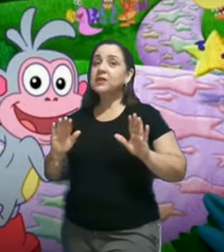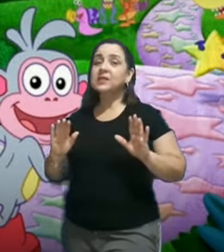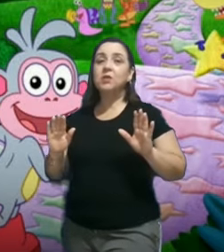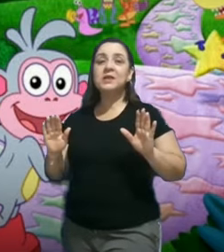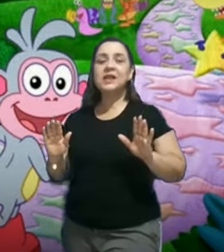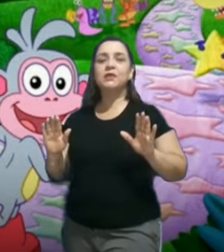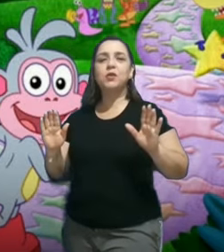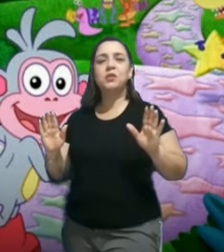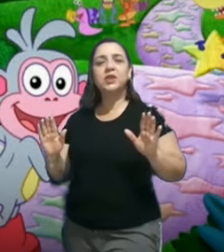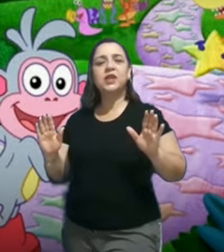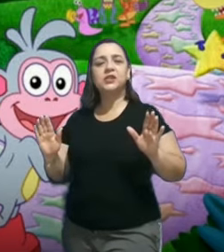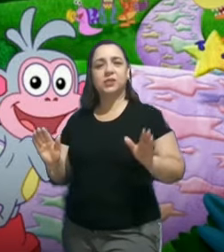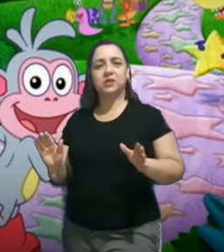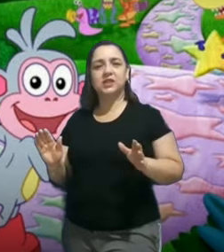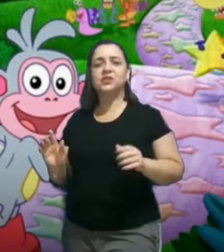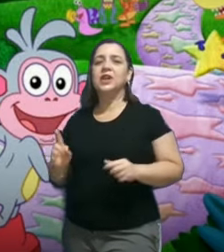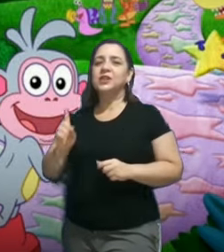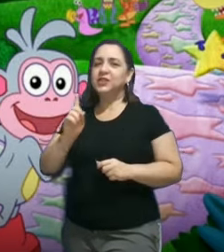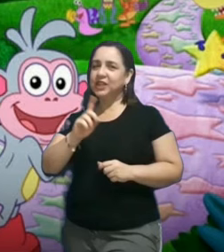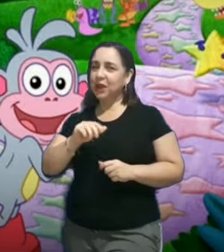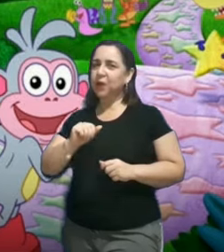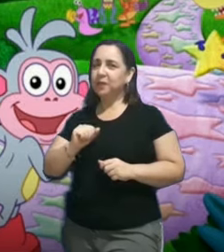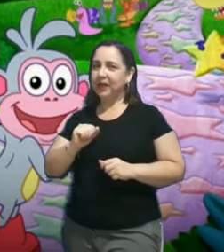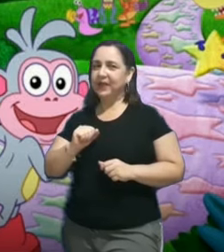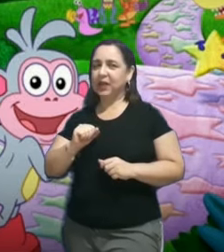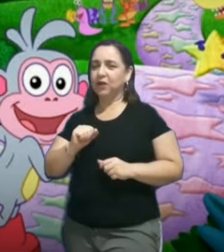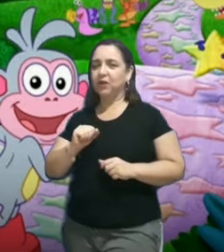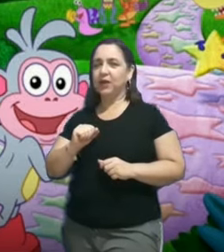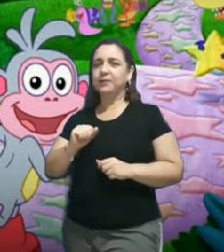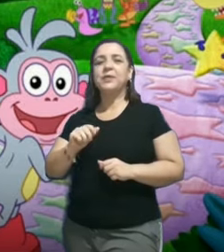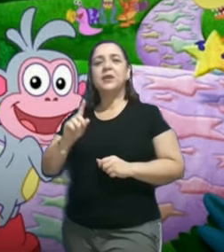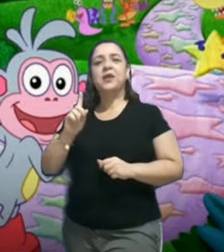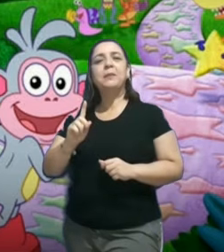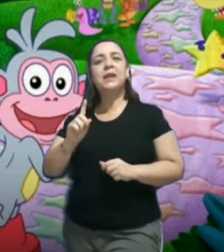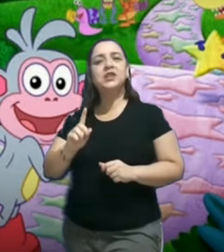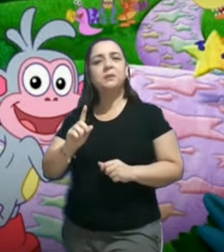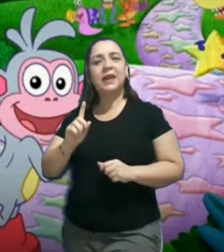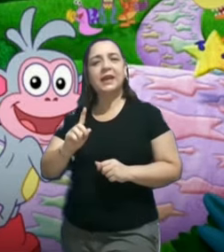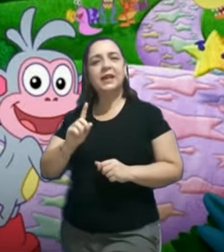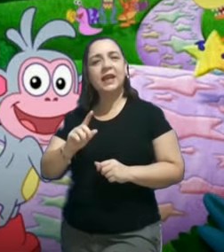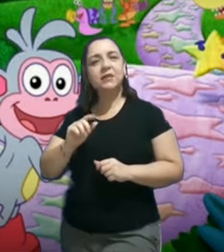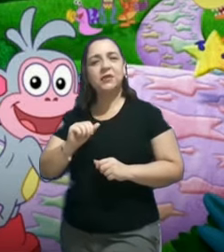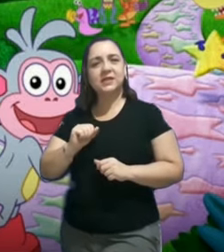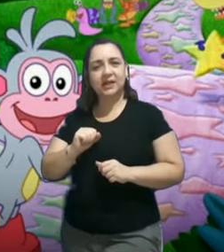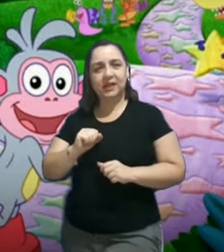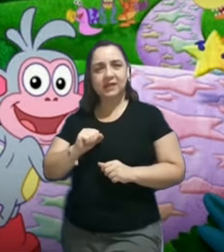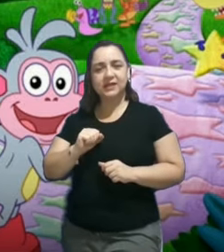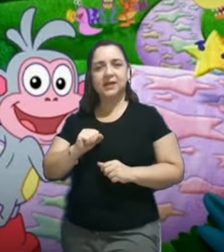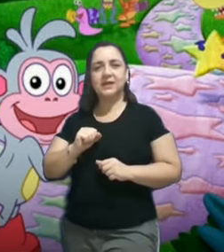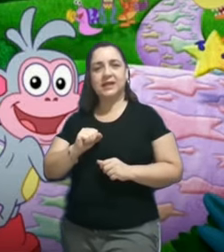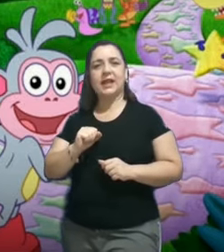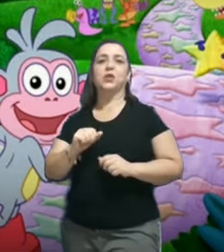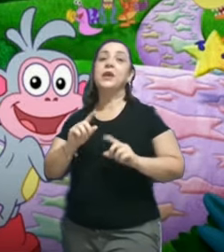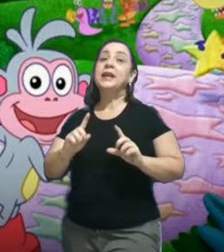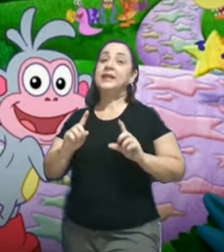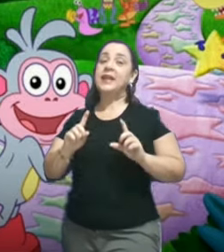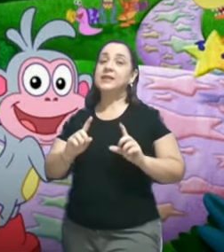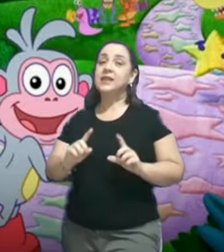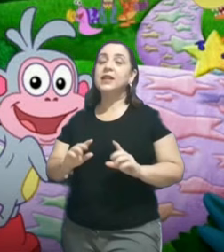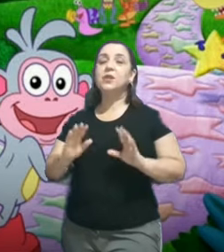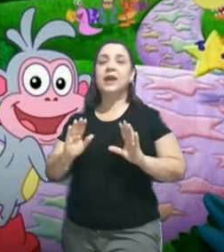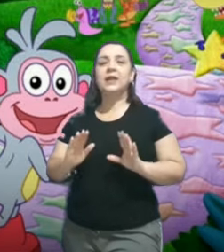e vocês observam muitas coisas. Tia Roberta agora vai pedir para que vocês, certo,